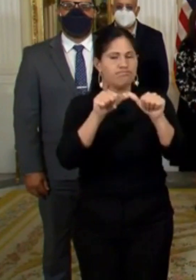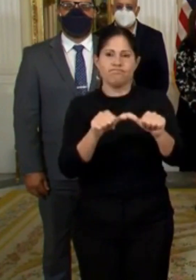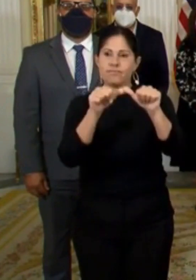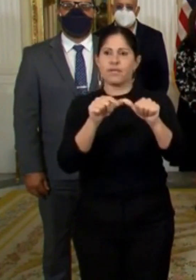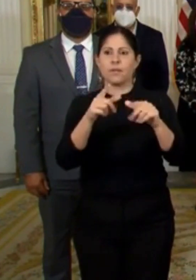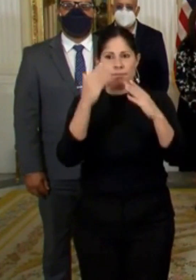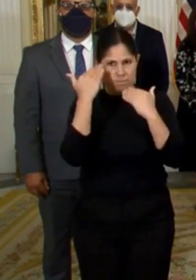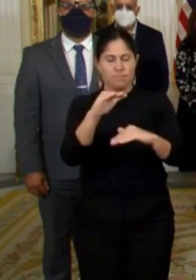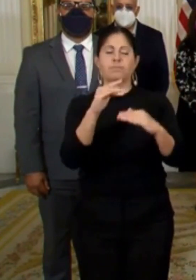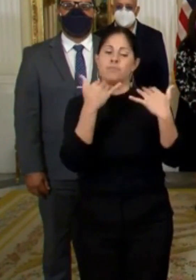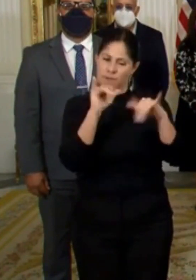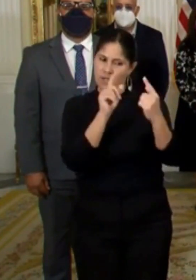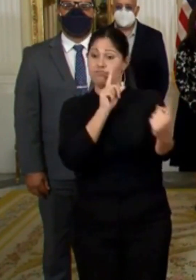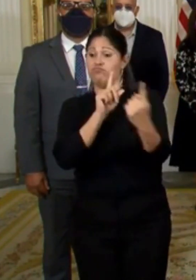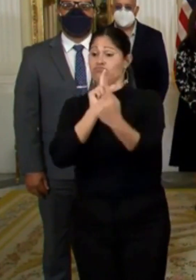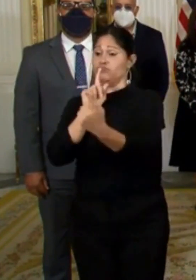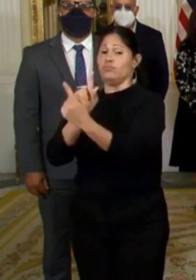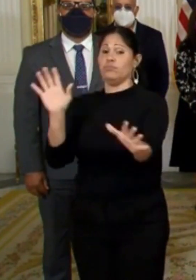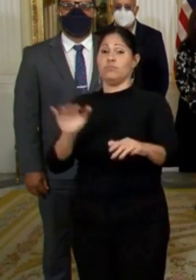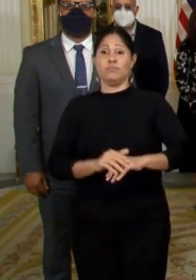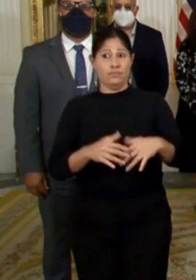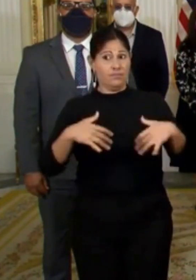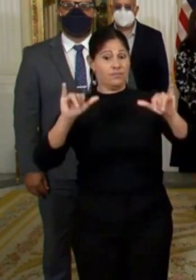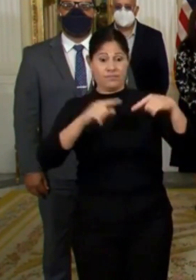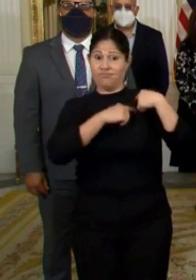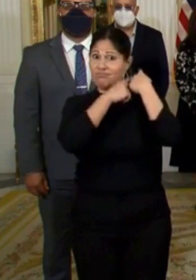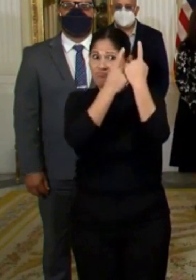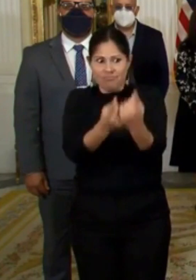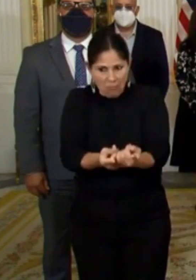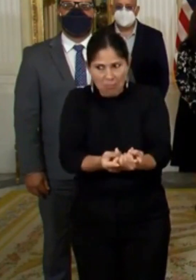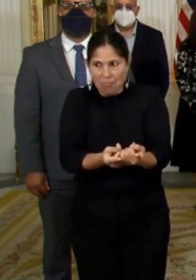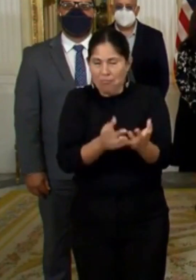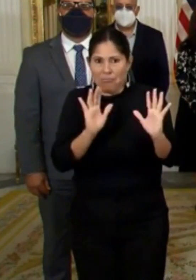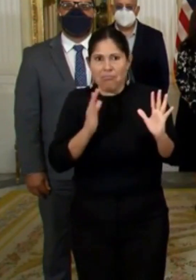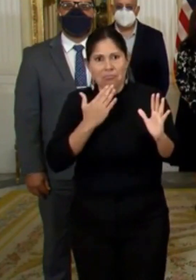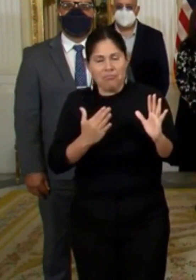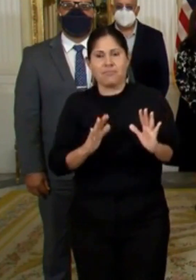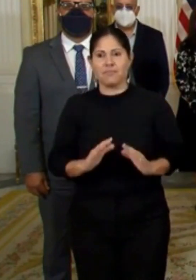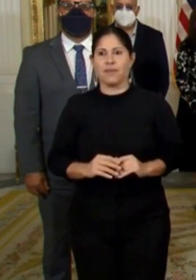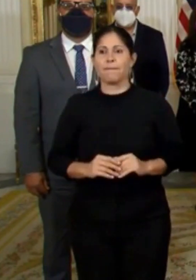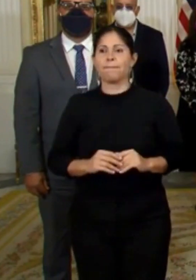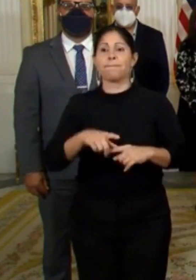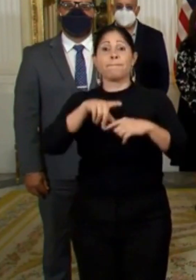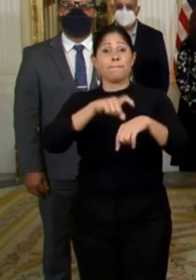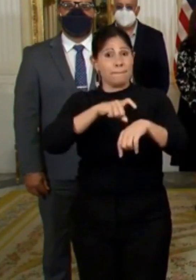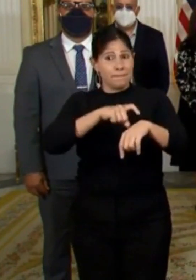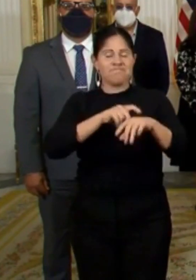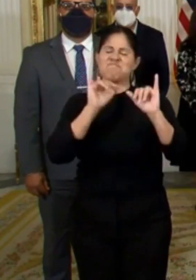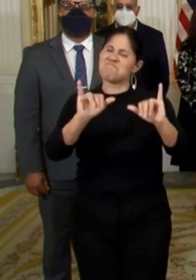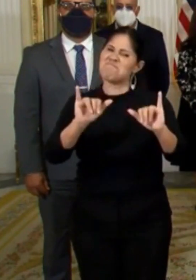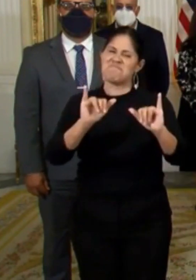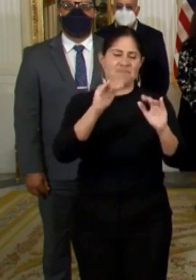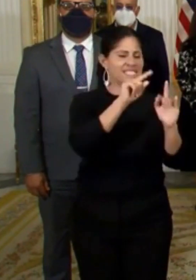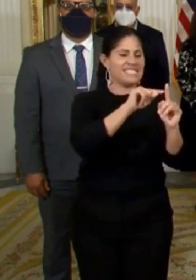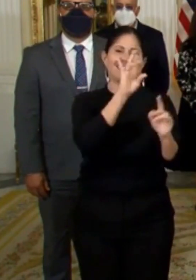prácticas de distanciamiento físico que hemos experimentado hasta el día de hoy. El toque de queda de 7 de la